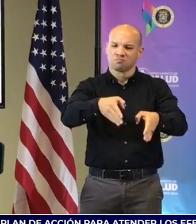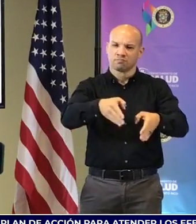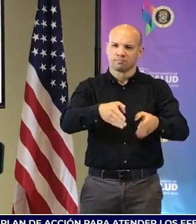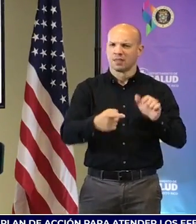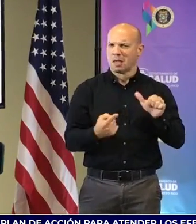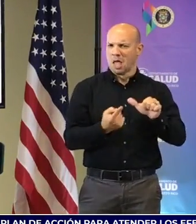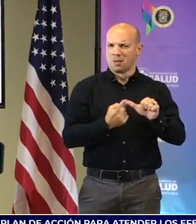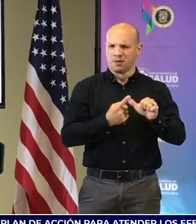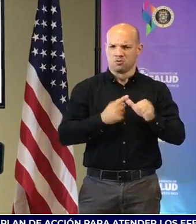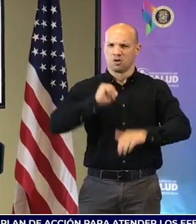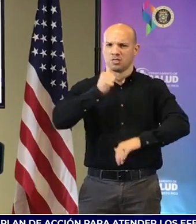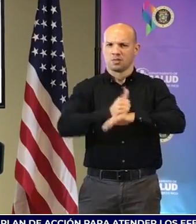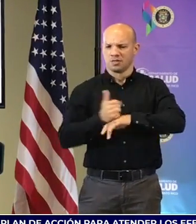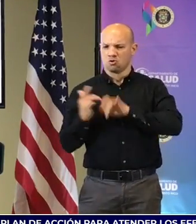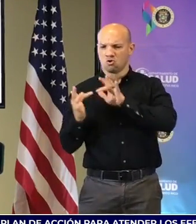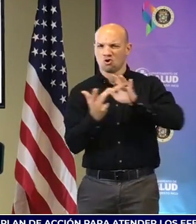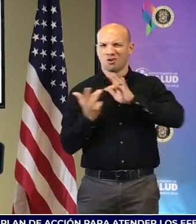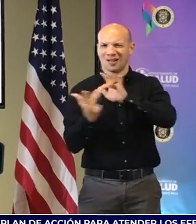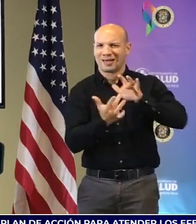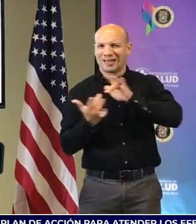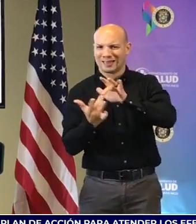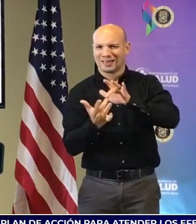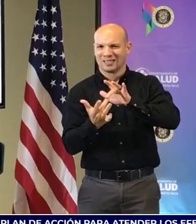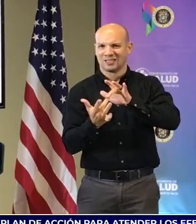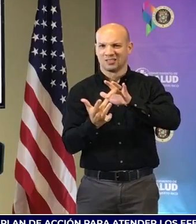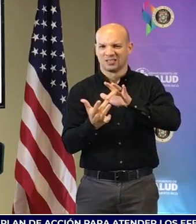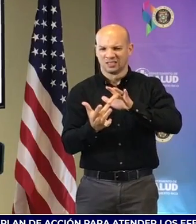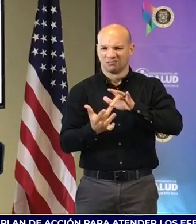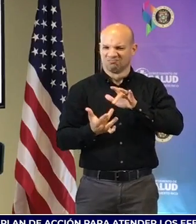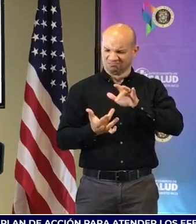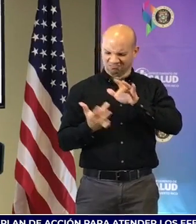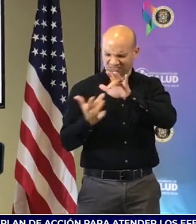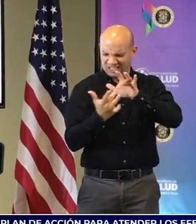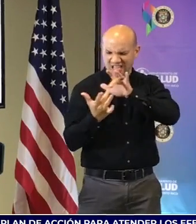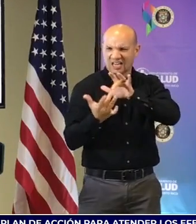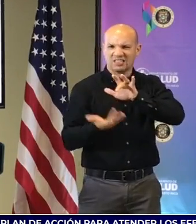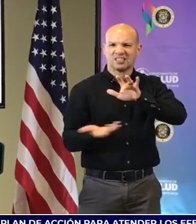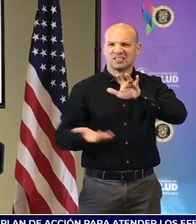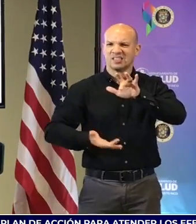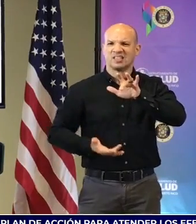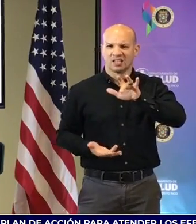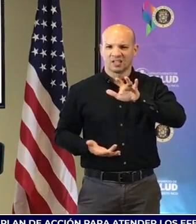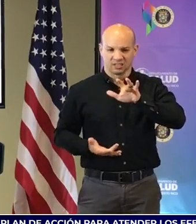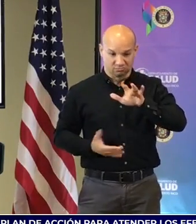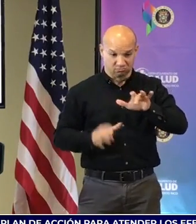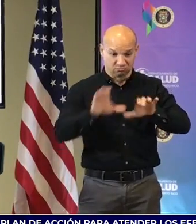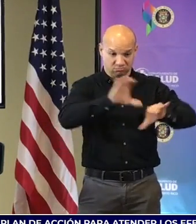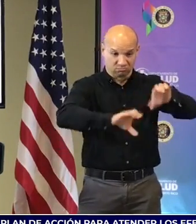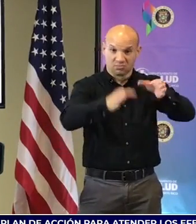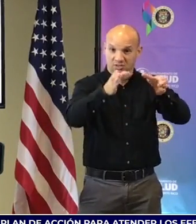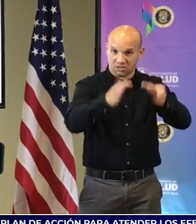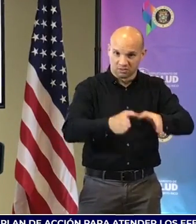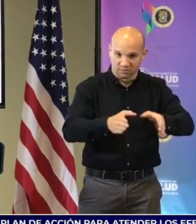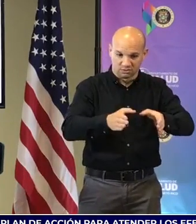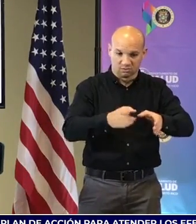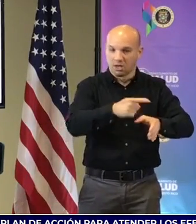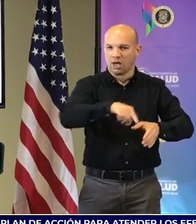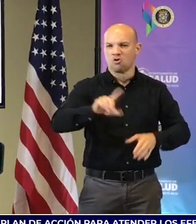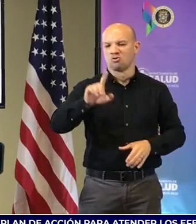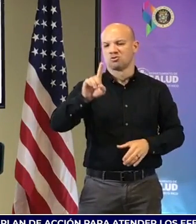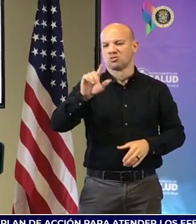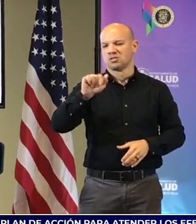y esa red estamos trabajando con un grupo de científicos de Data Science para